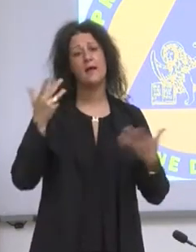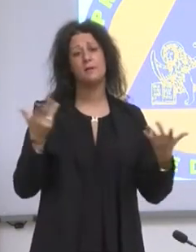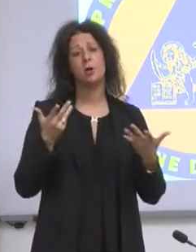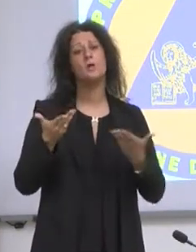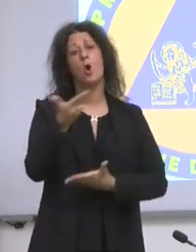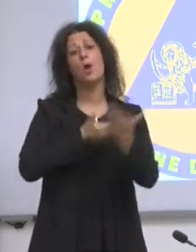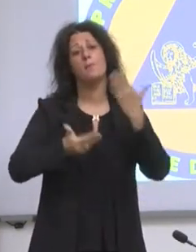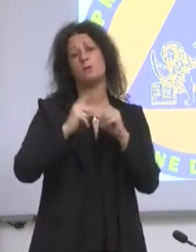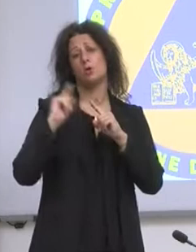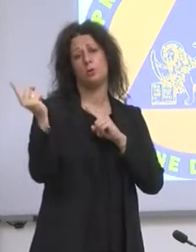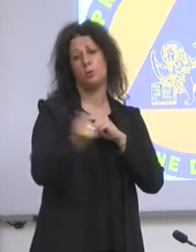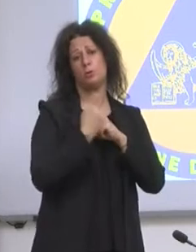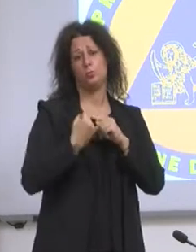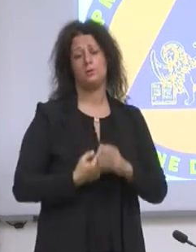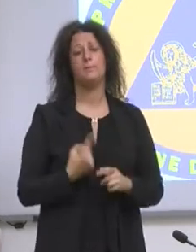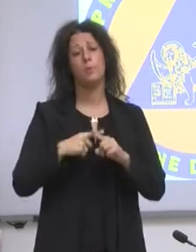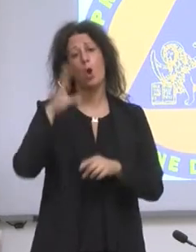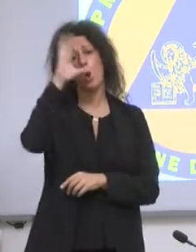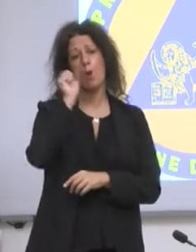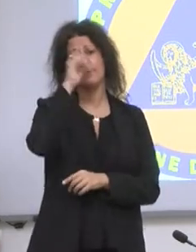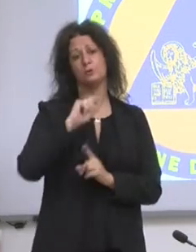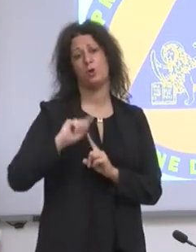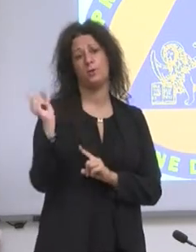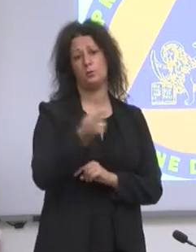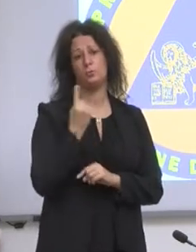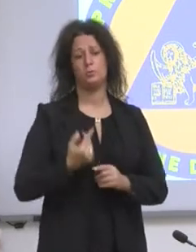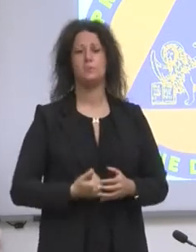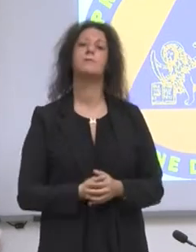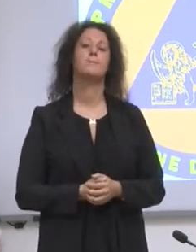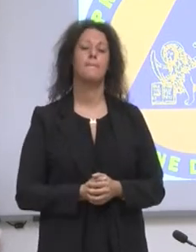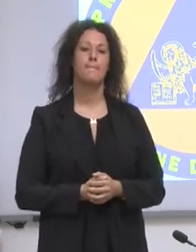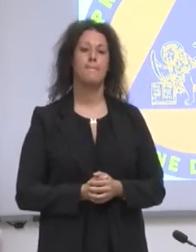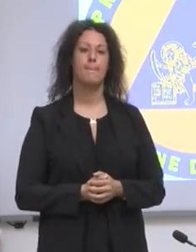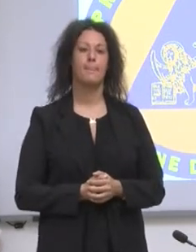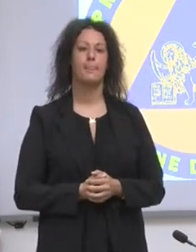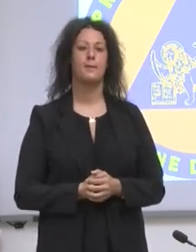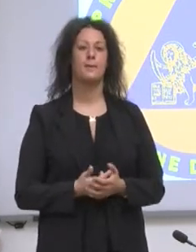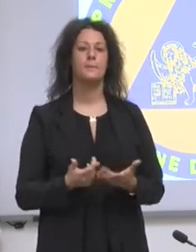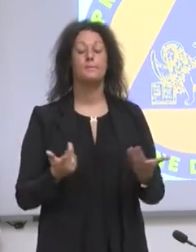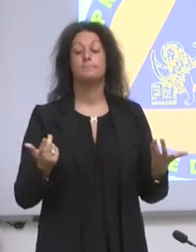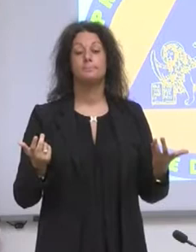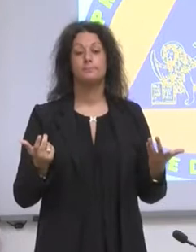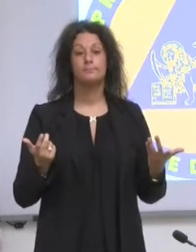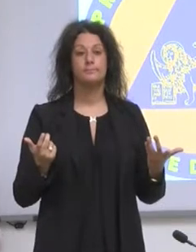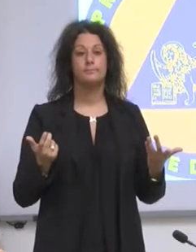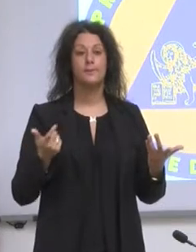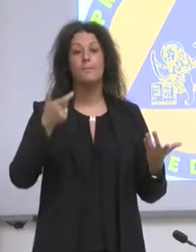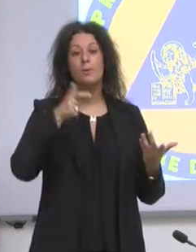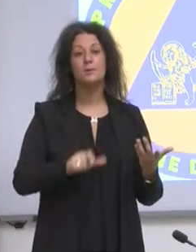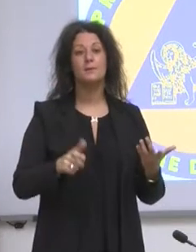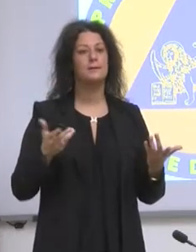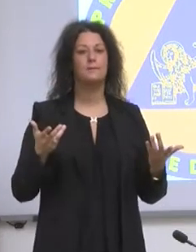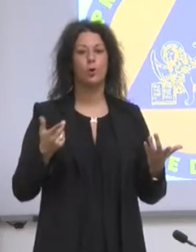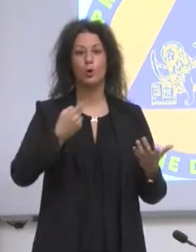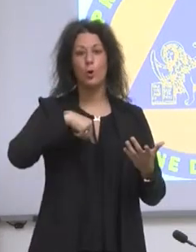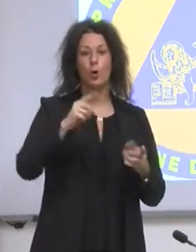comprensione di tutti, perché siamo in casa ad altri, brutto da dire, non è che abbiamo tutte le